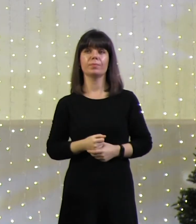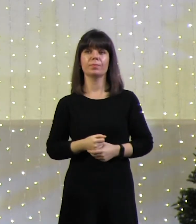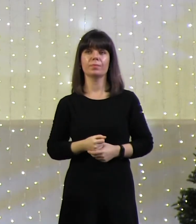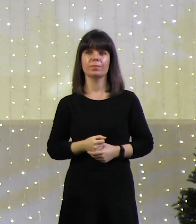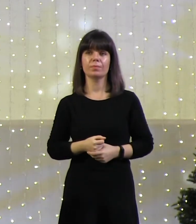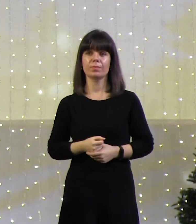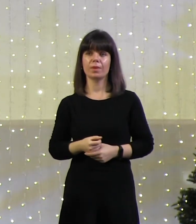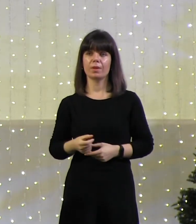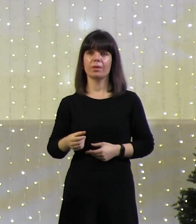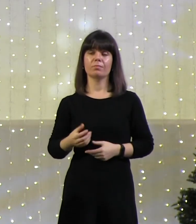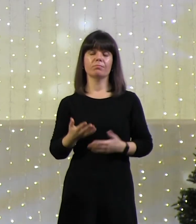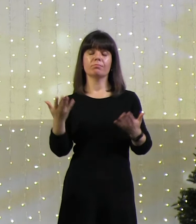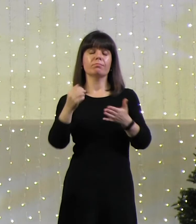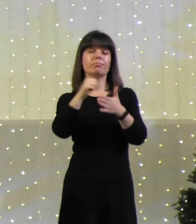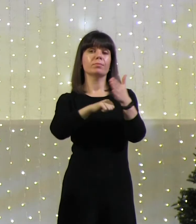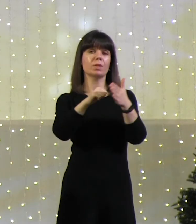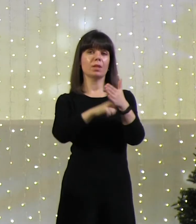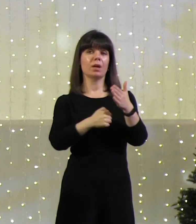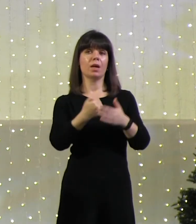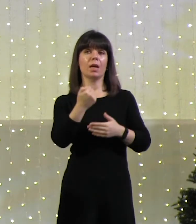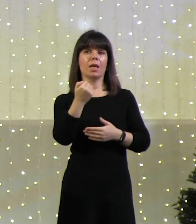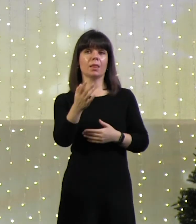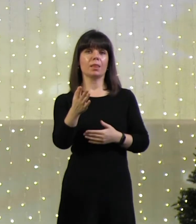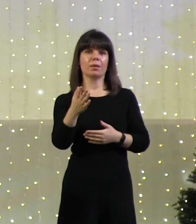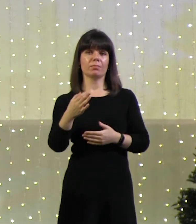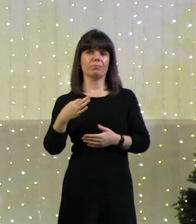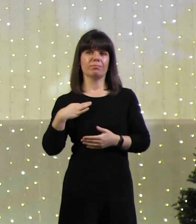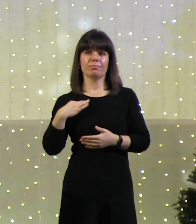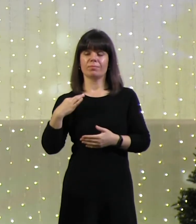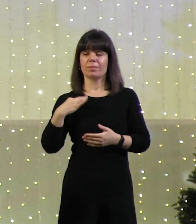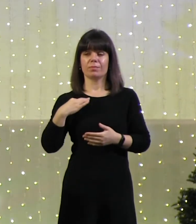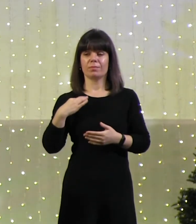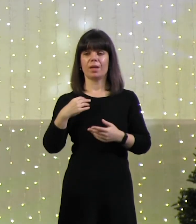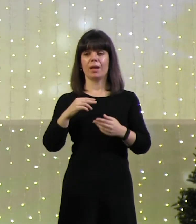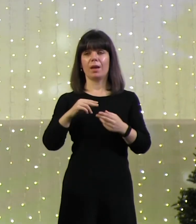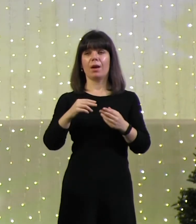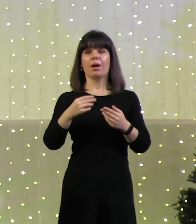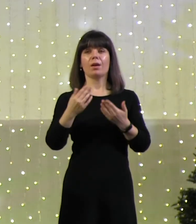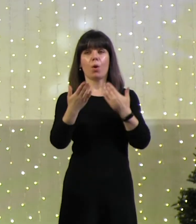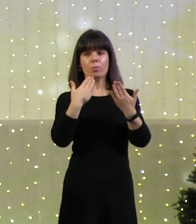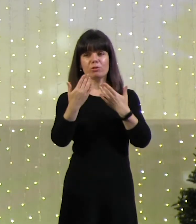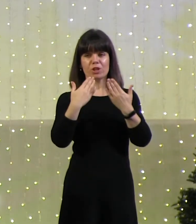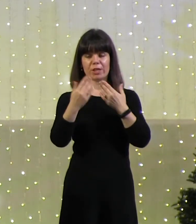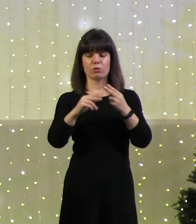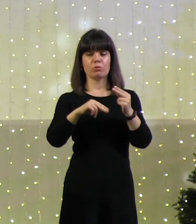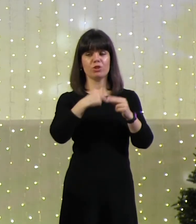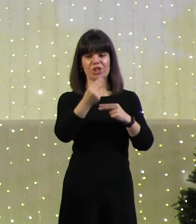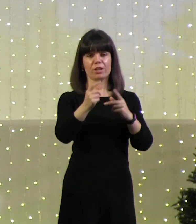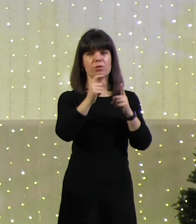И все это потому, что ты пренебрегаешь качеством общения через слово, именно качеством общения.